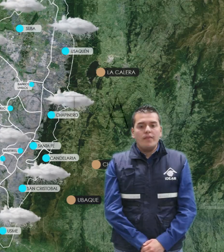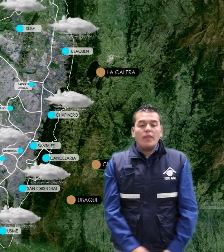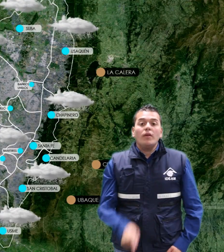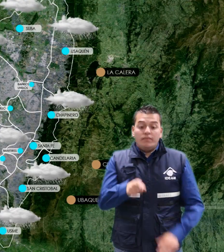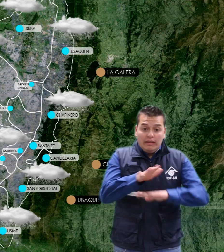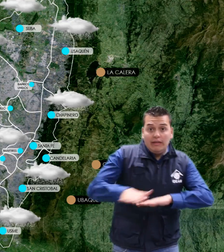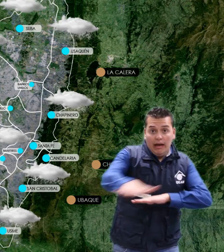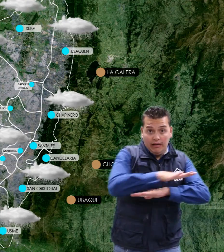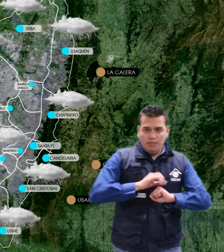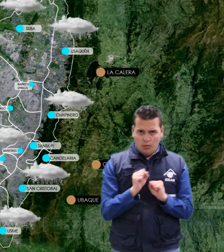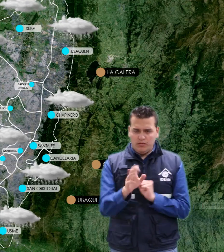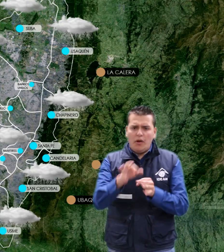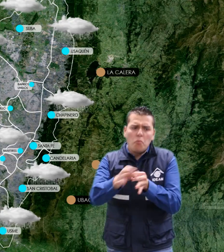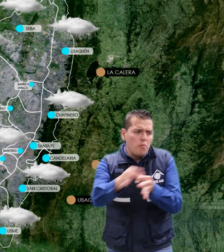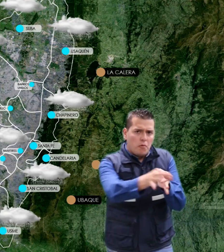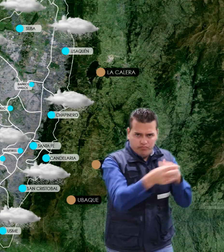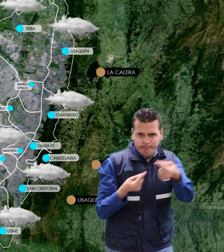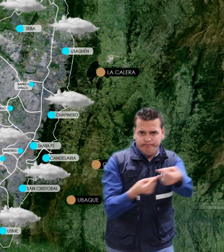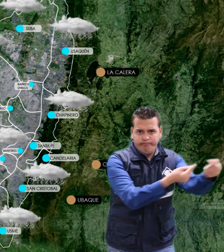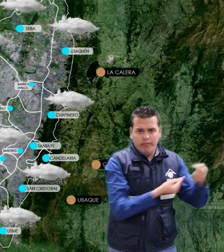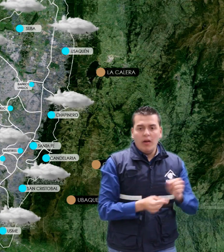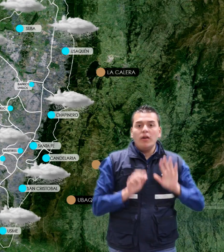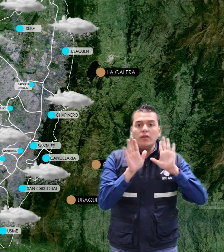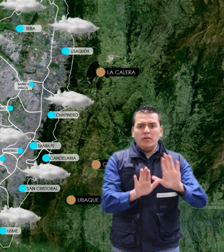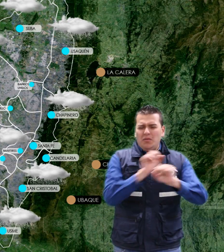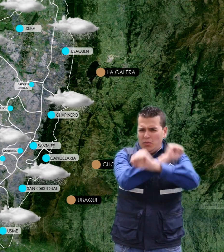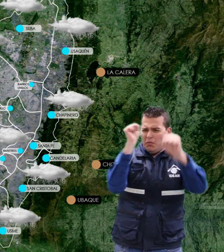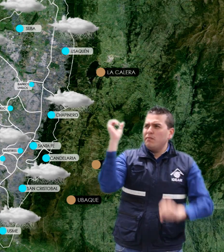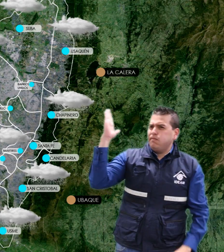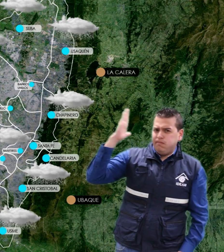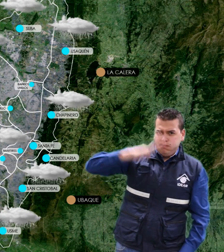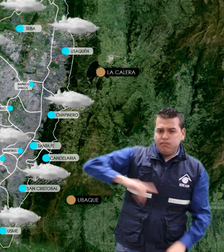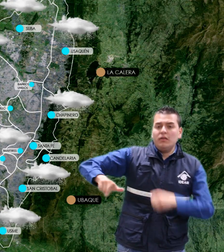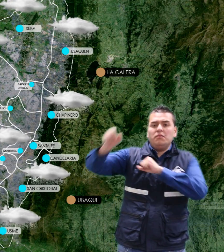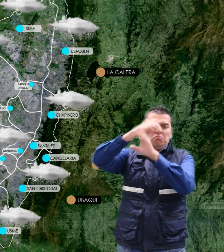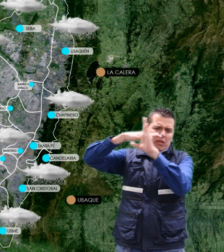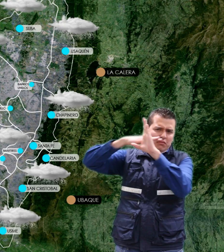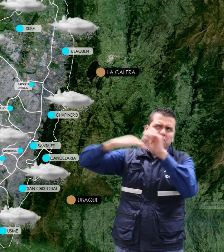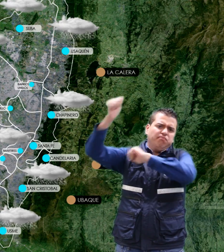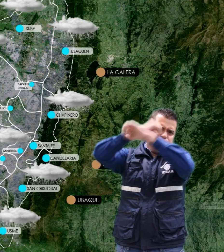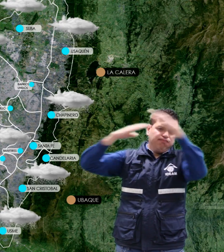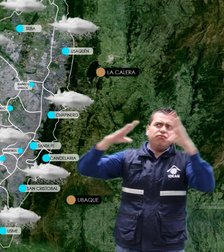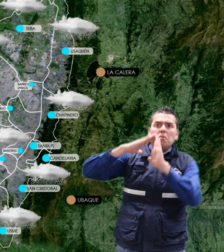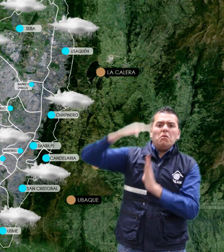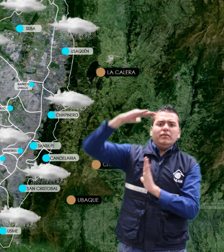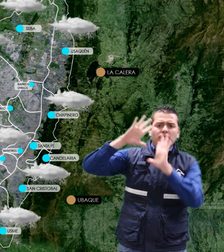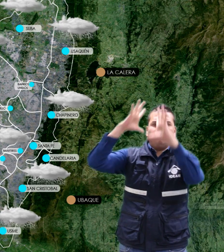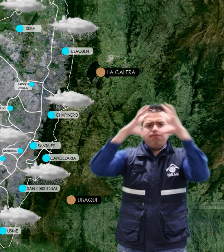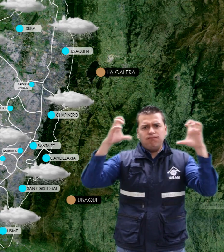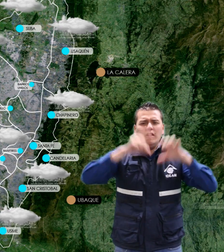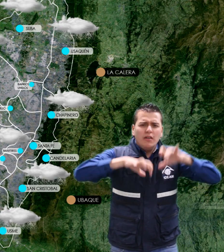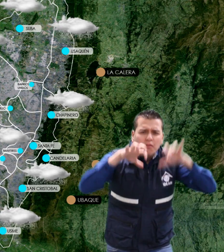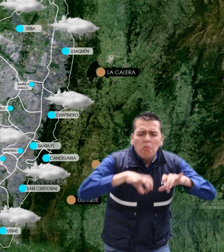Para la ciudad de Bogotá y La Sabana, en el transcurso de la mañana se prevén condiciones de cielo entre parcial y mayormente nublado con llovinas